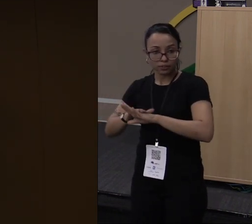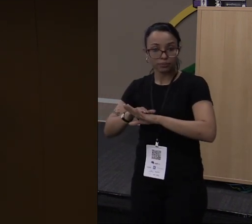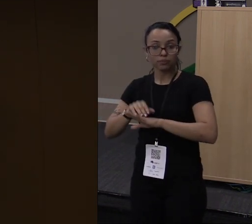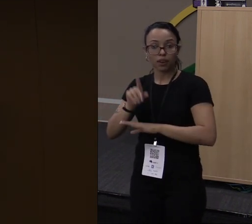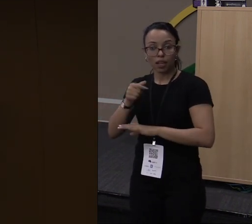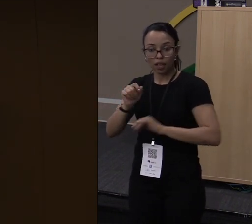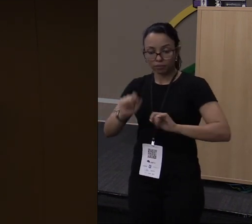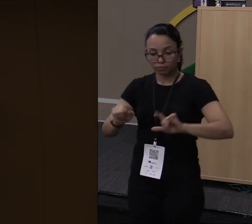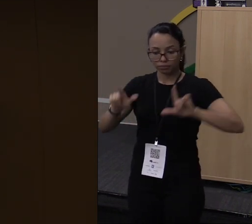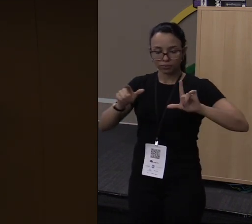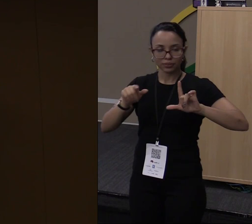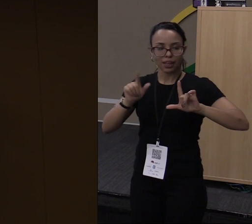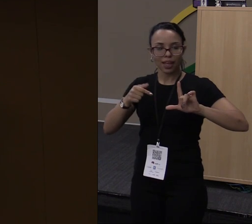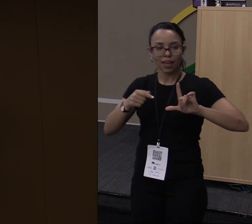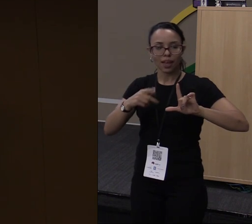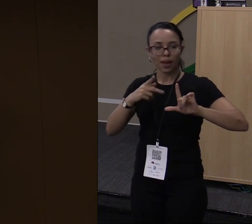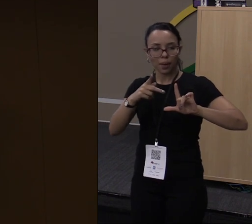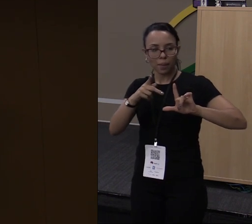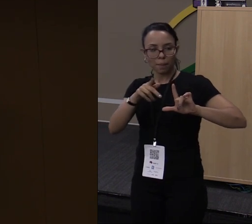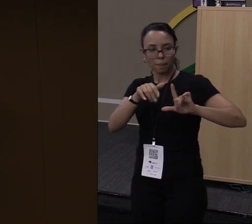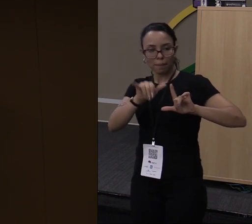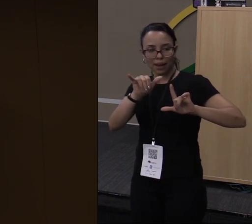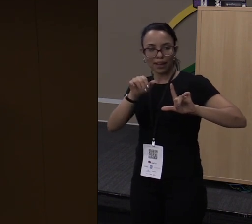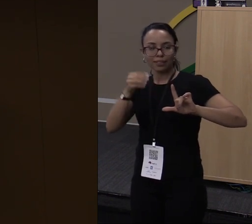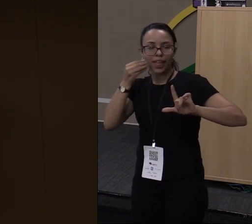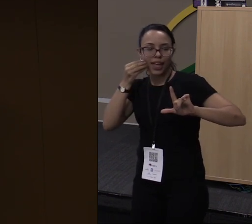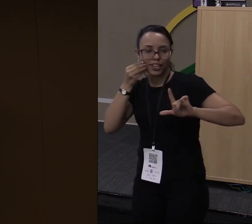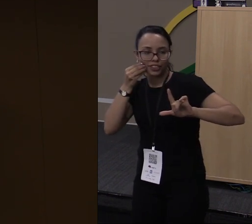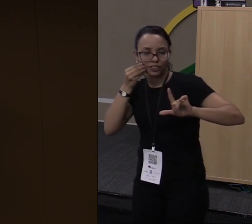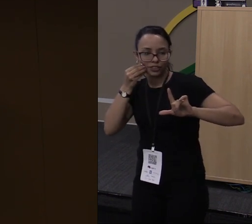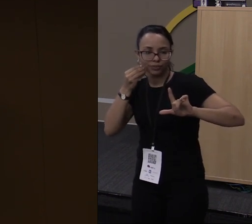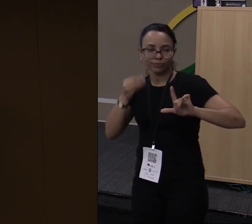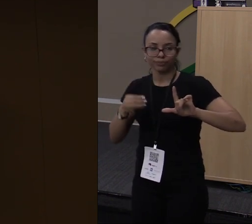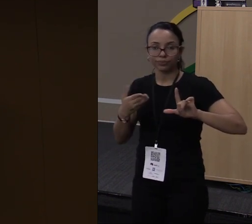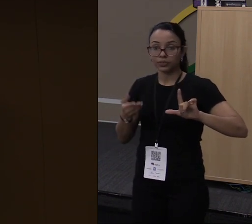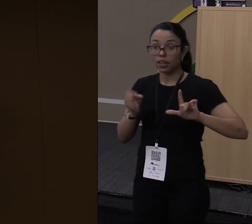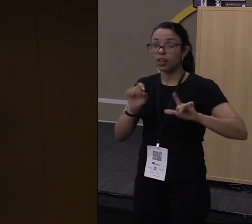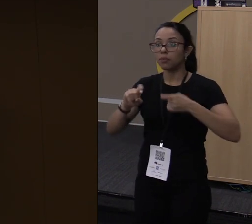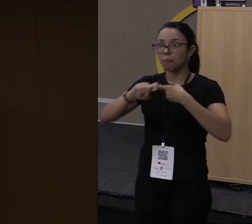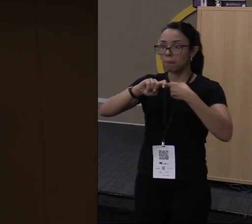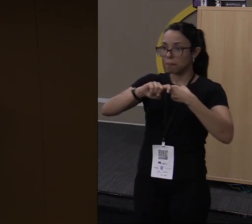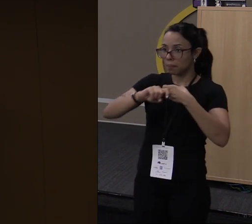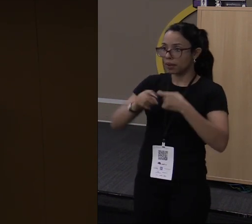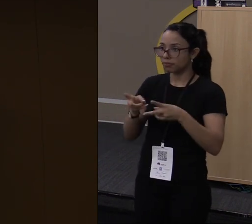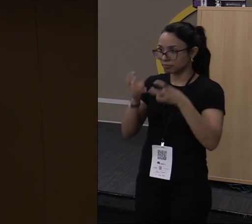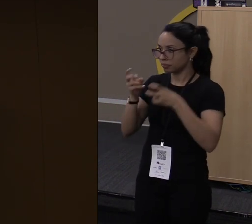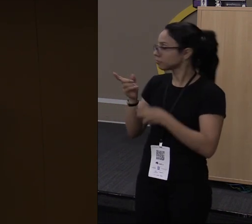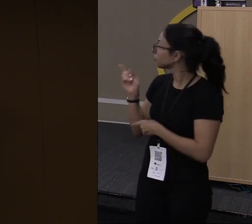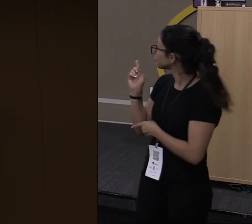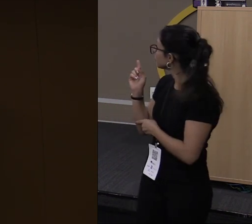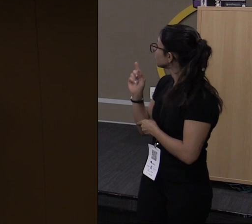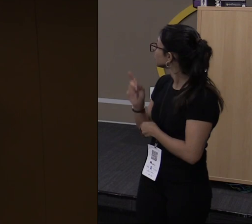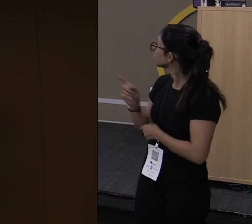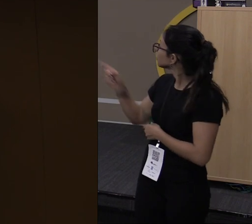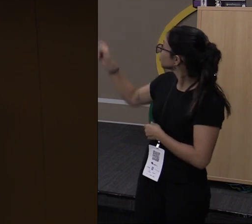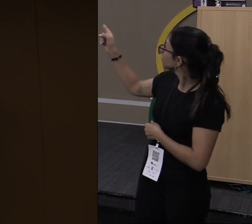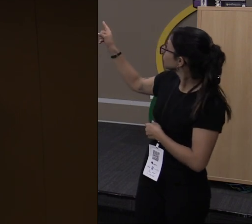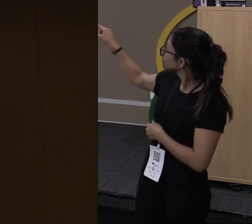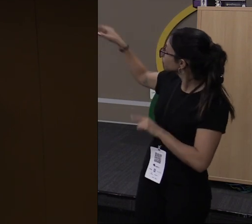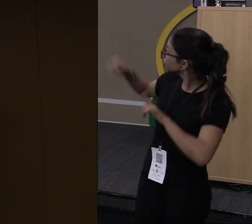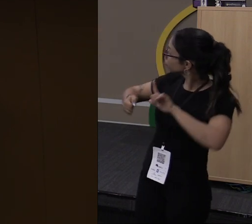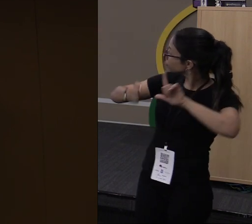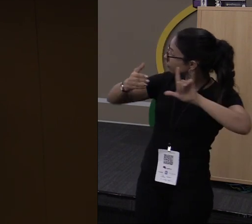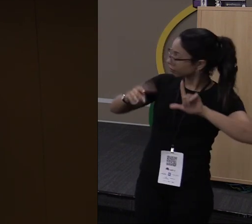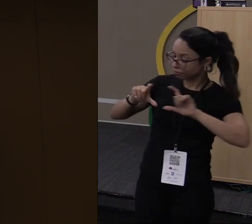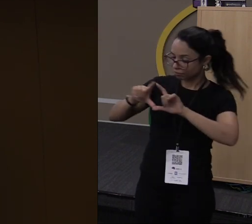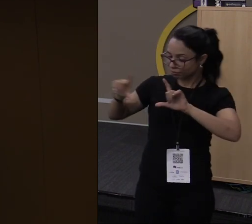Isso aqui é PyTest. Para quem programa em Python vai reconhecer. Então eu tenho aqui um teste. E aqui eu tenho um texto